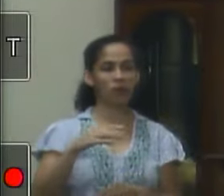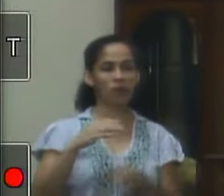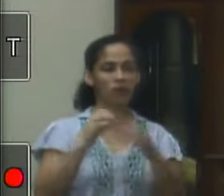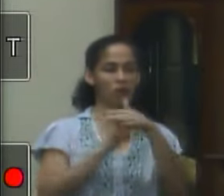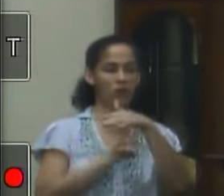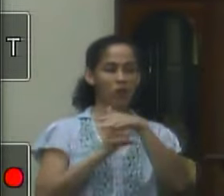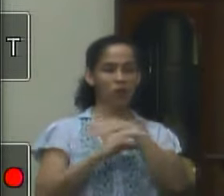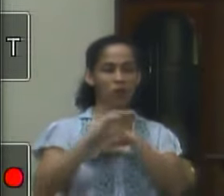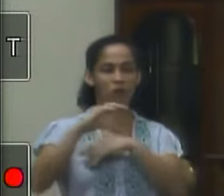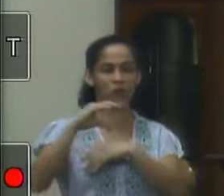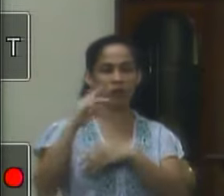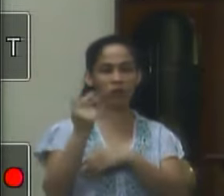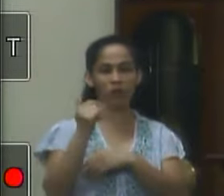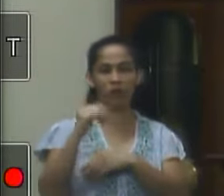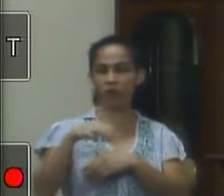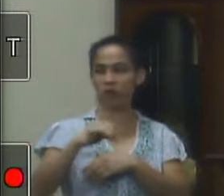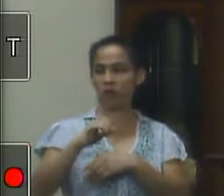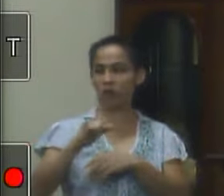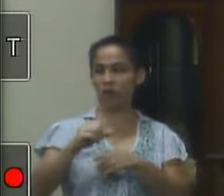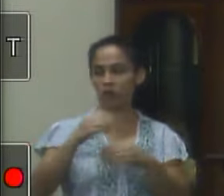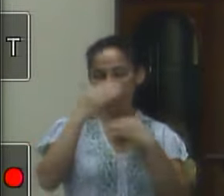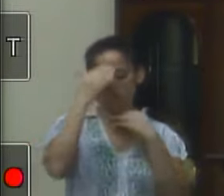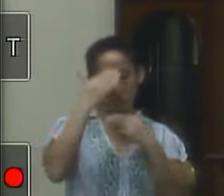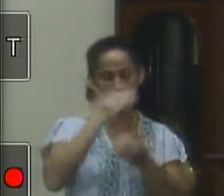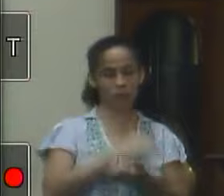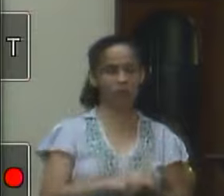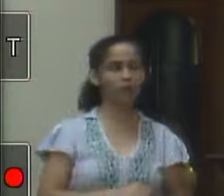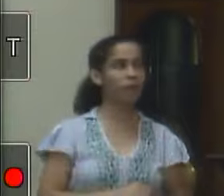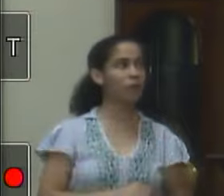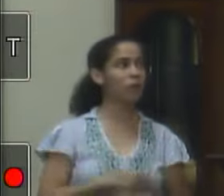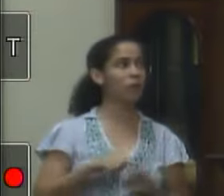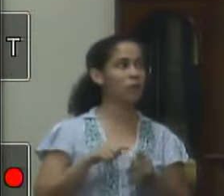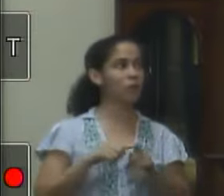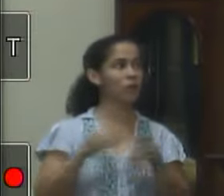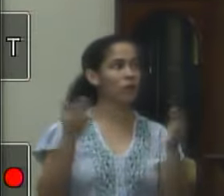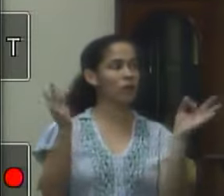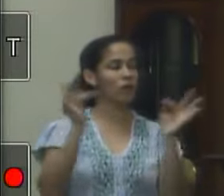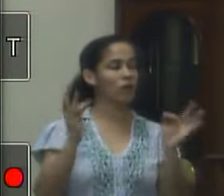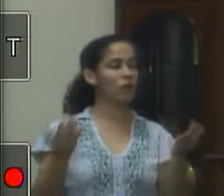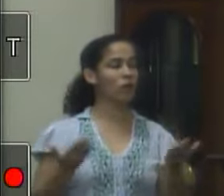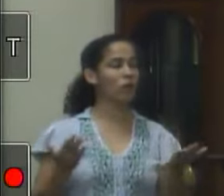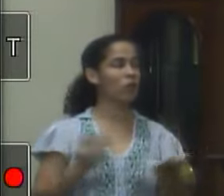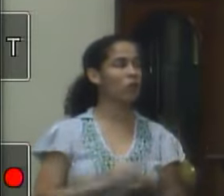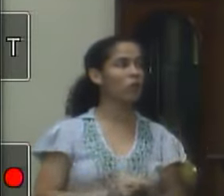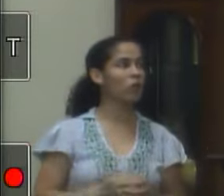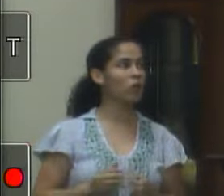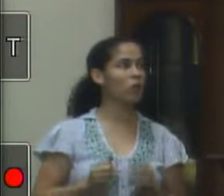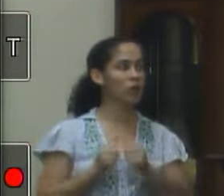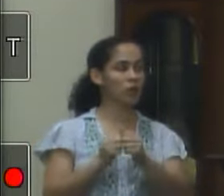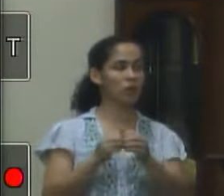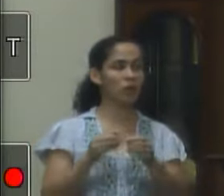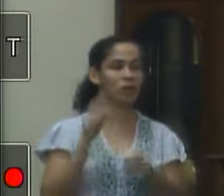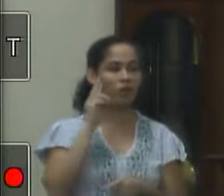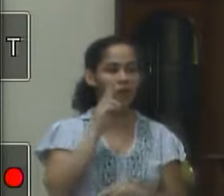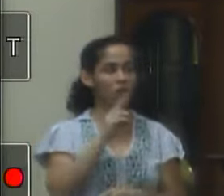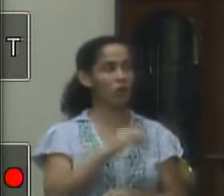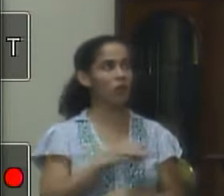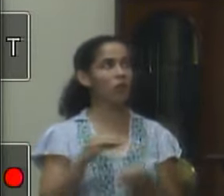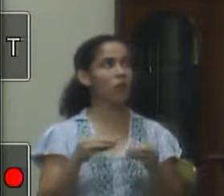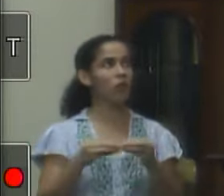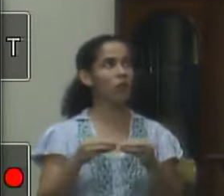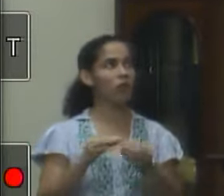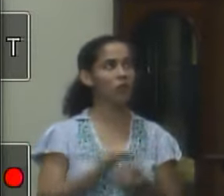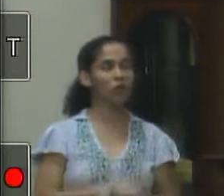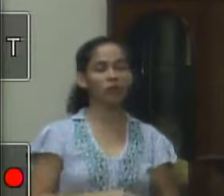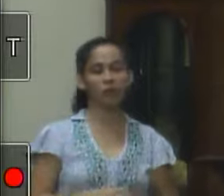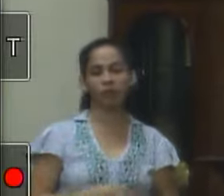Então, fica aqui meus agradecimentos. E minha satisfação hoje que acompanhando de perto tive hoje